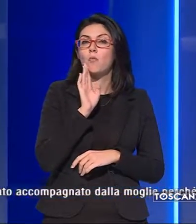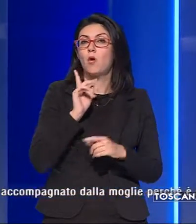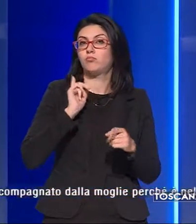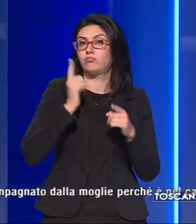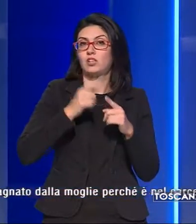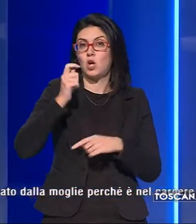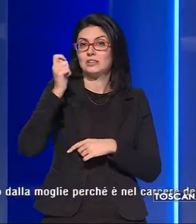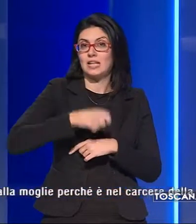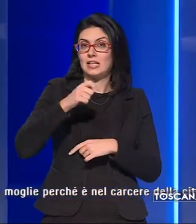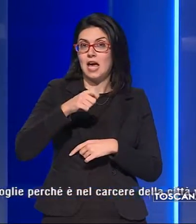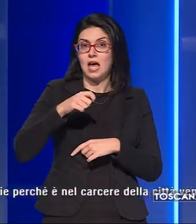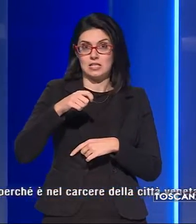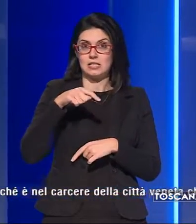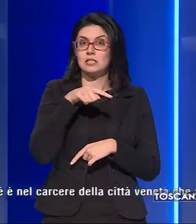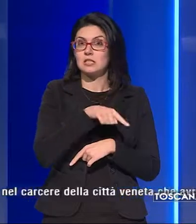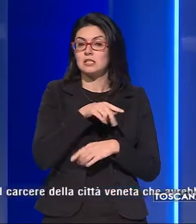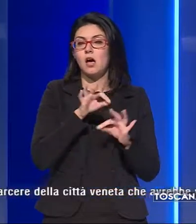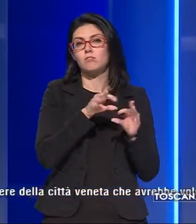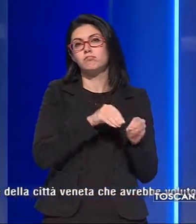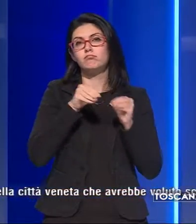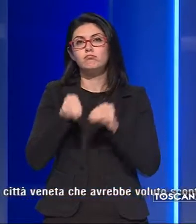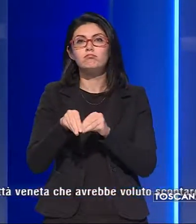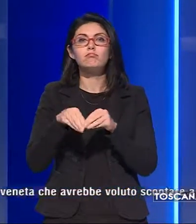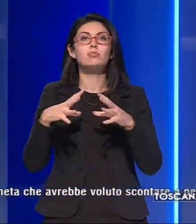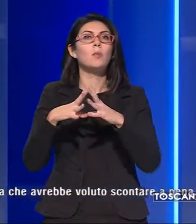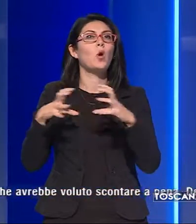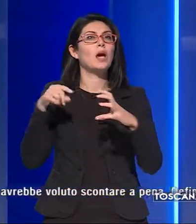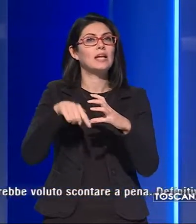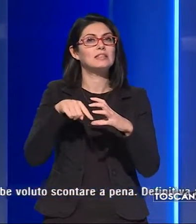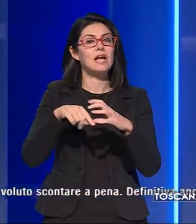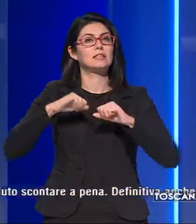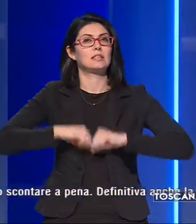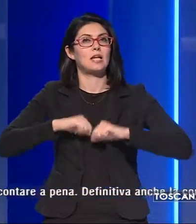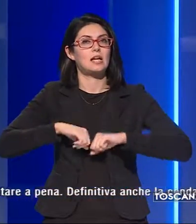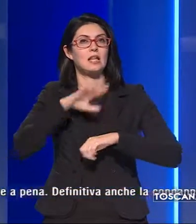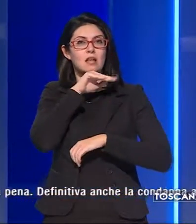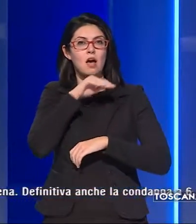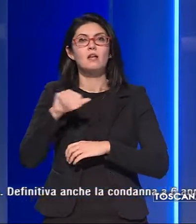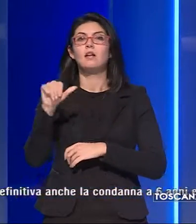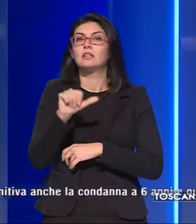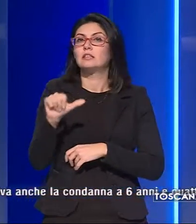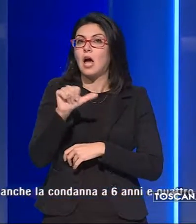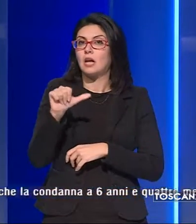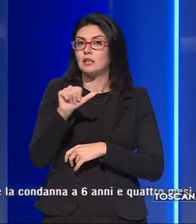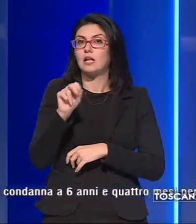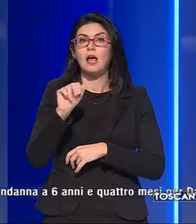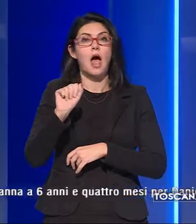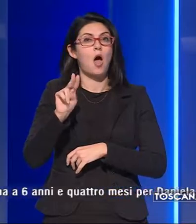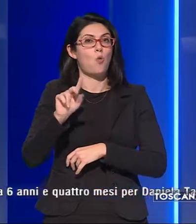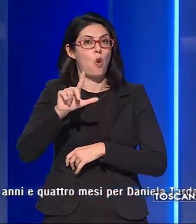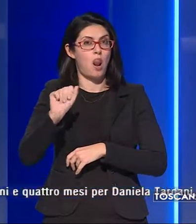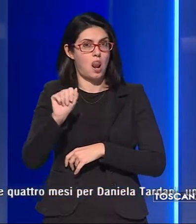della Cassazione si trovava nella residenza sanitaria per anziani Sanatrix di Aulla,